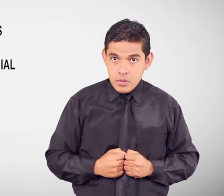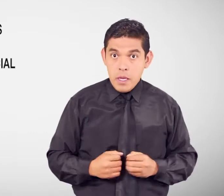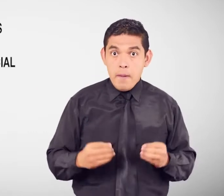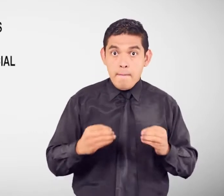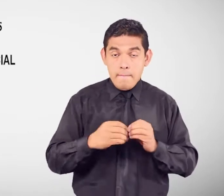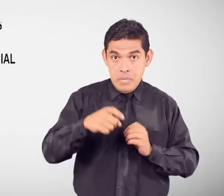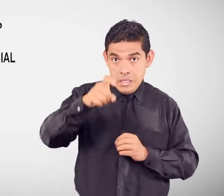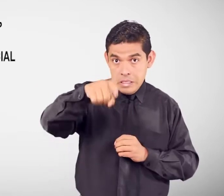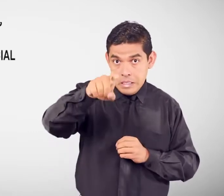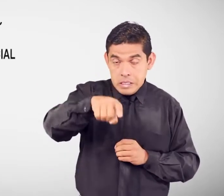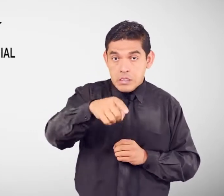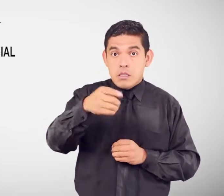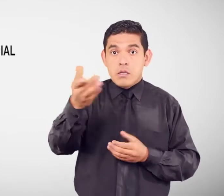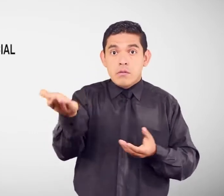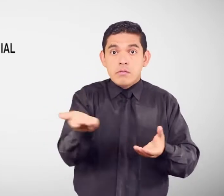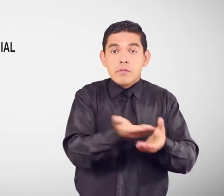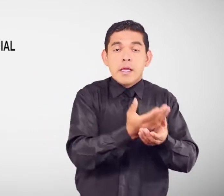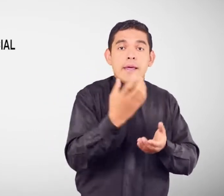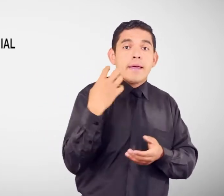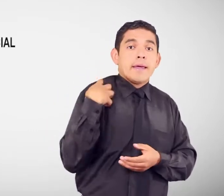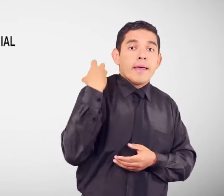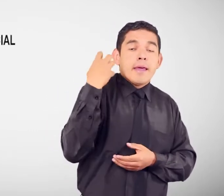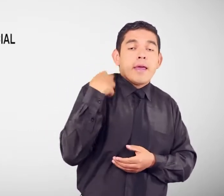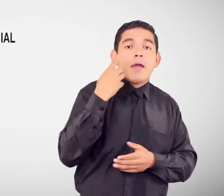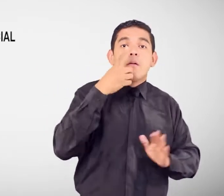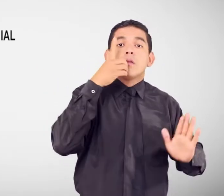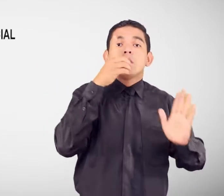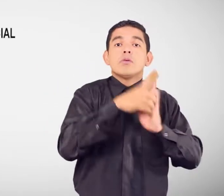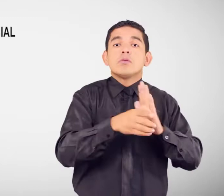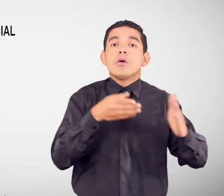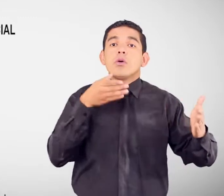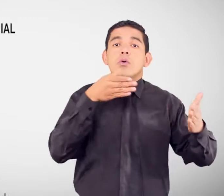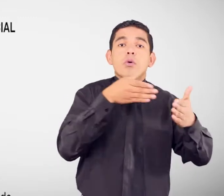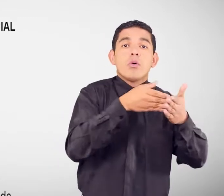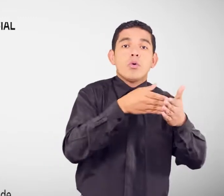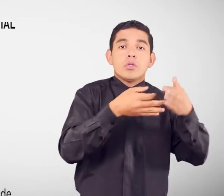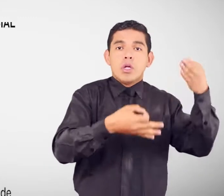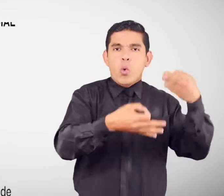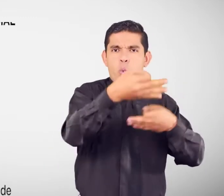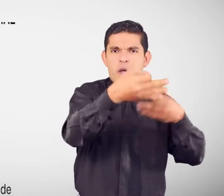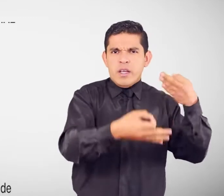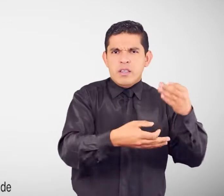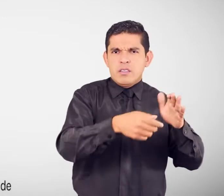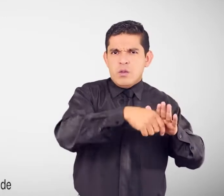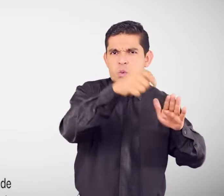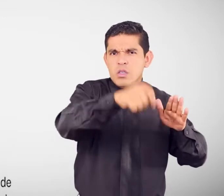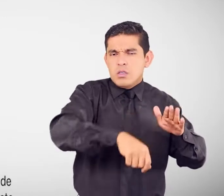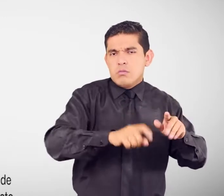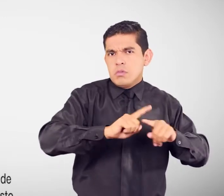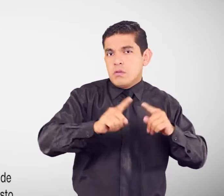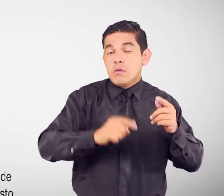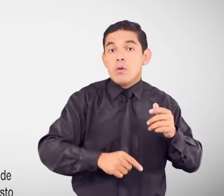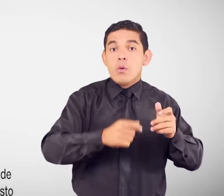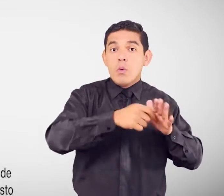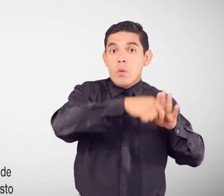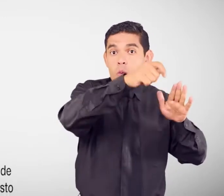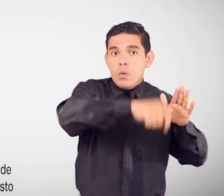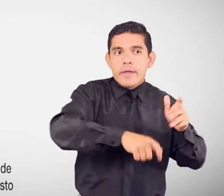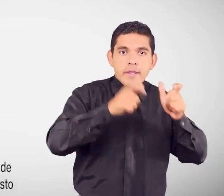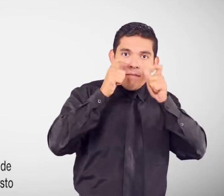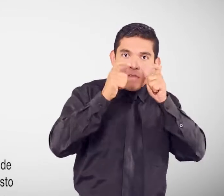necesitas Ingresar quejas o denuncias En contra de los servidores de la función judicial Esto es, jueces,